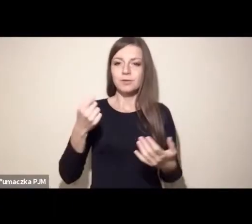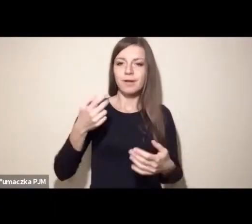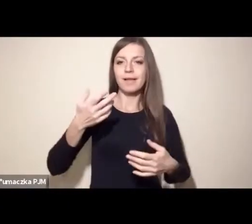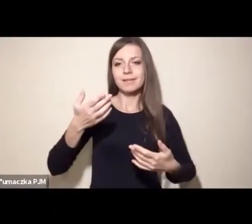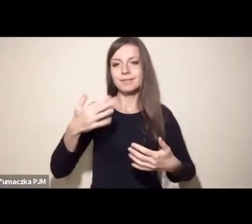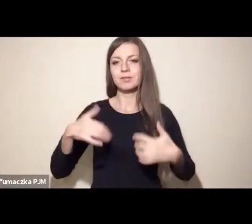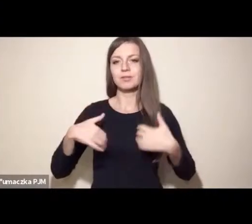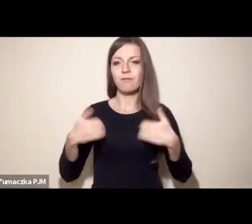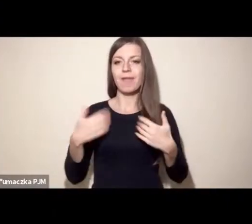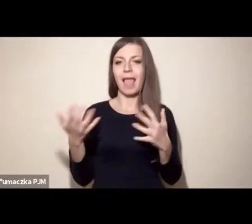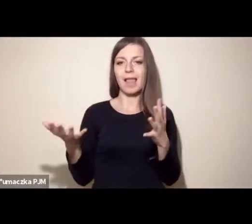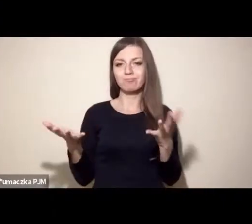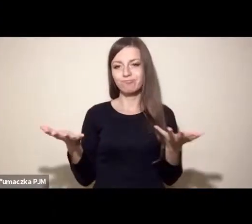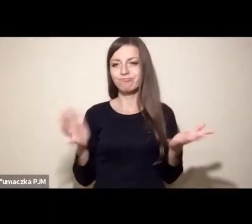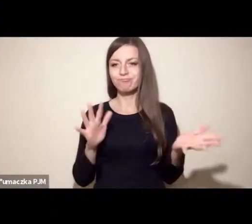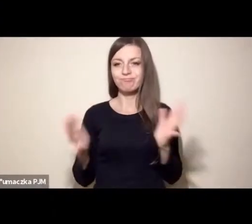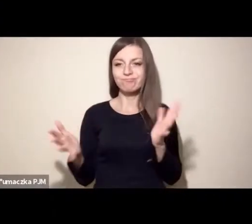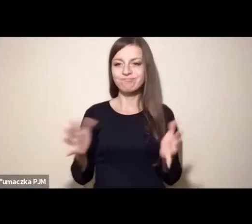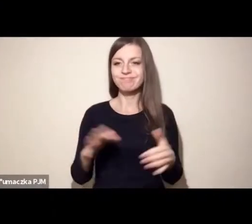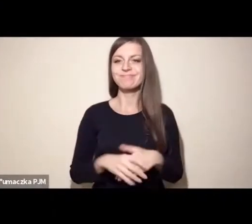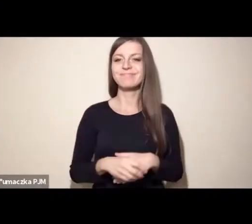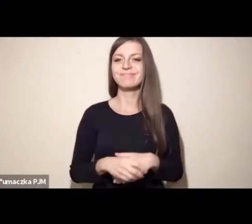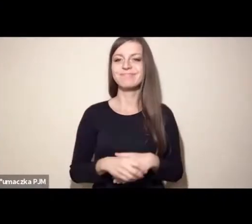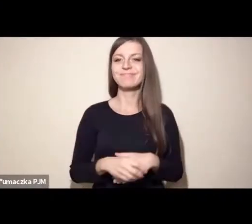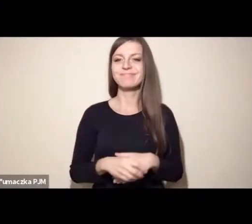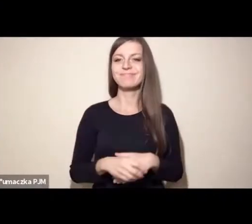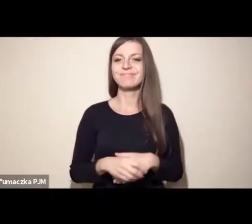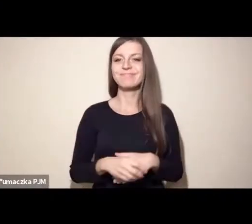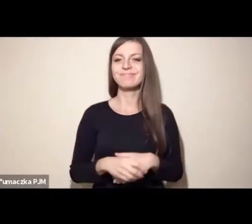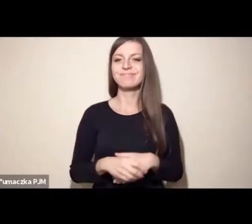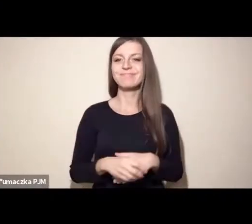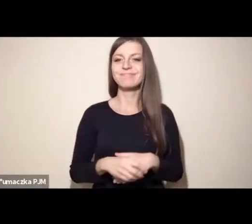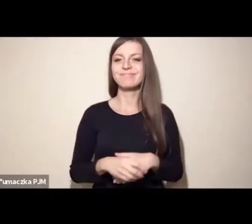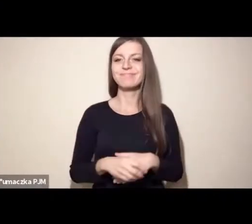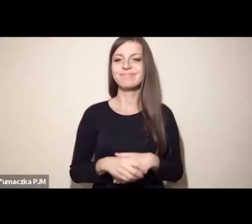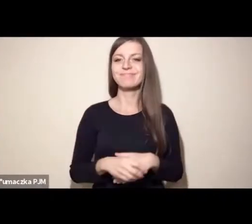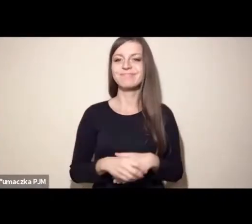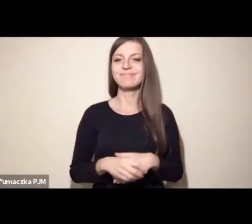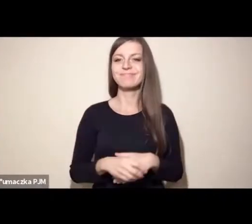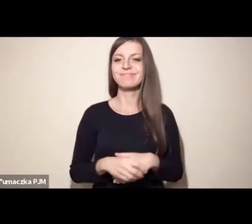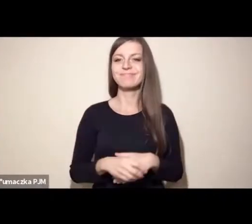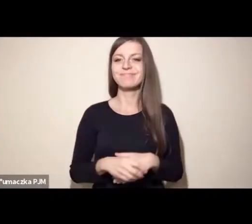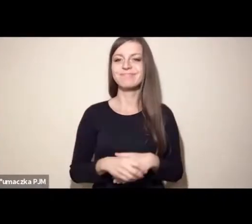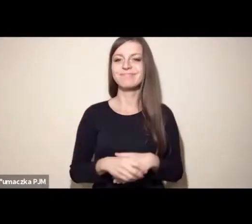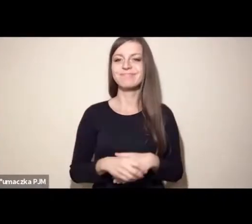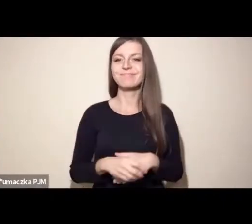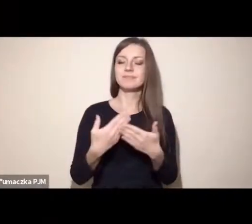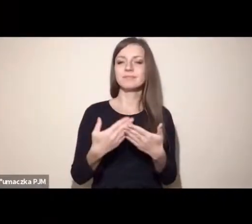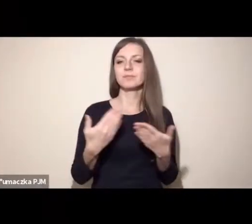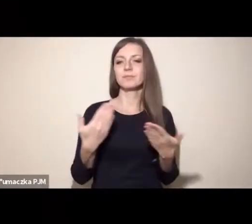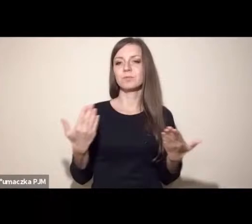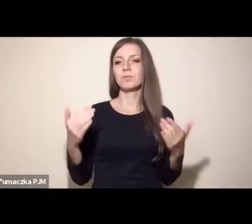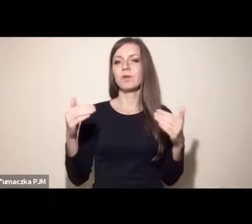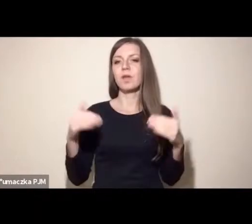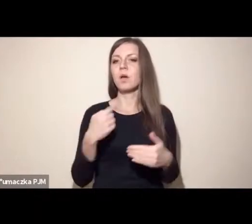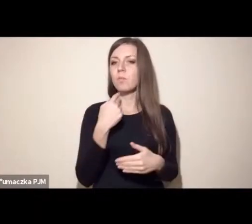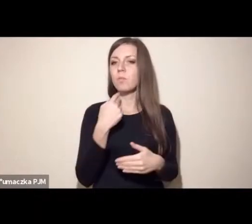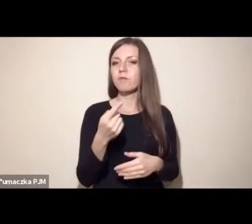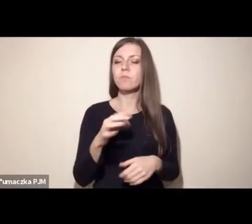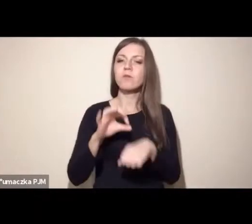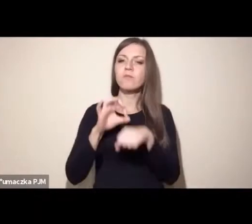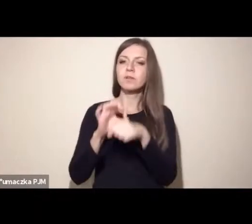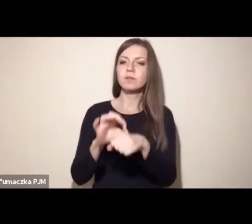Pani organizatorce, ale może dobrze, że się tak stało, dlatego, że ja pozwolę sobie na wprowadzenie